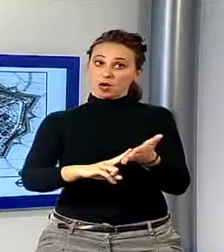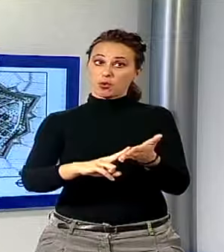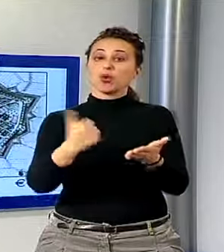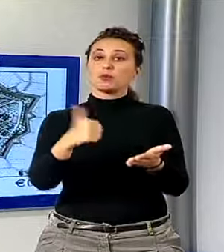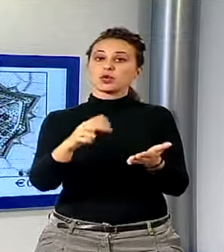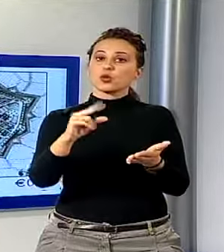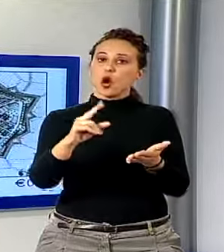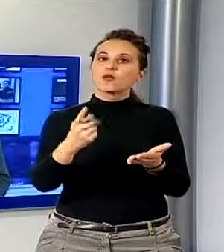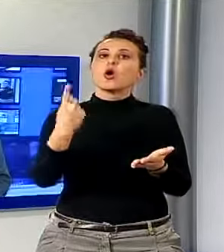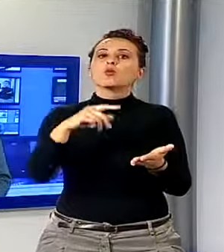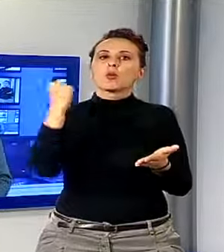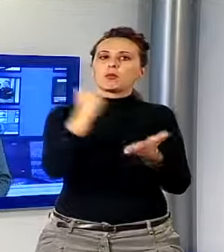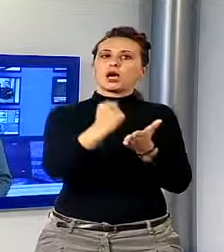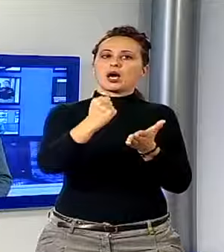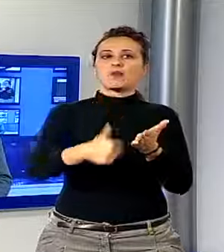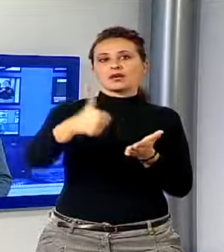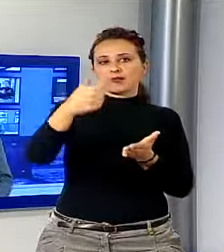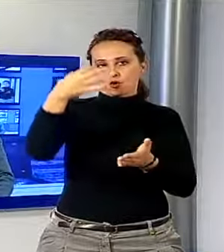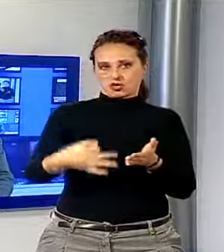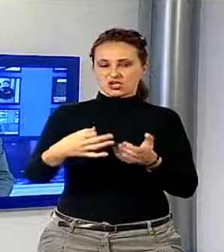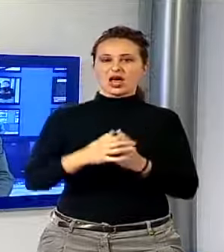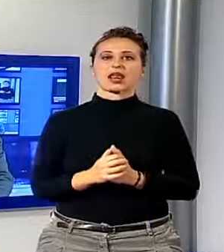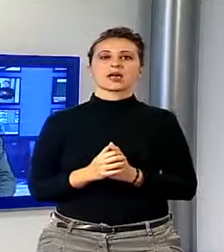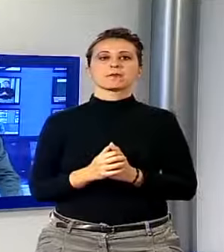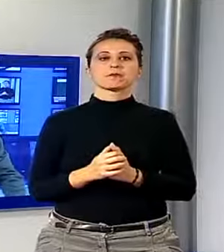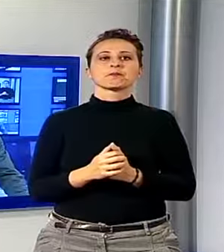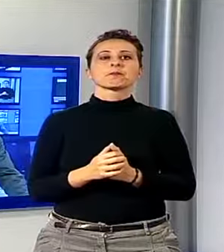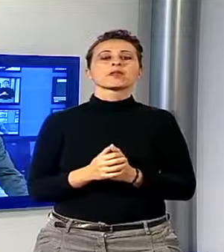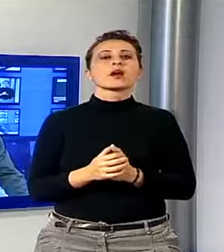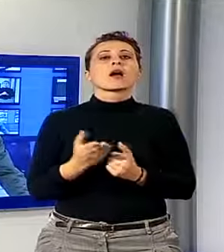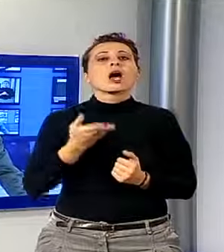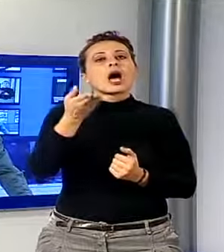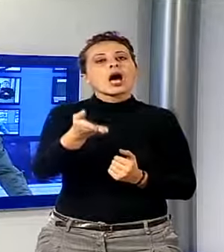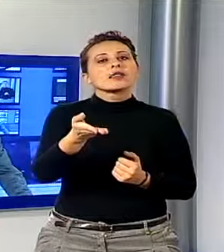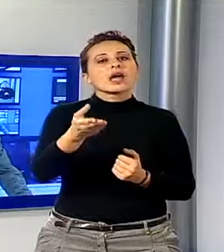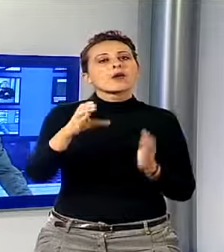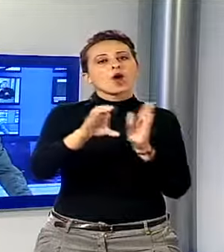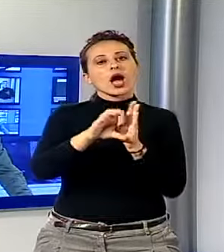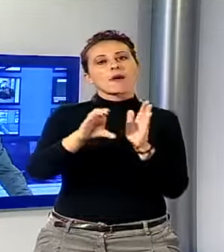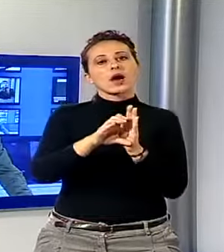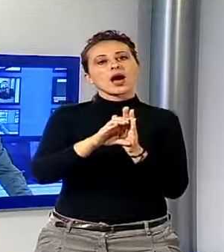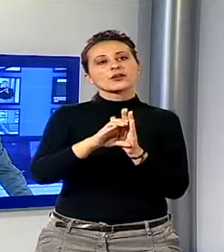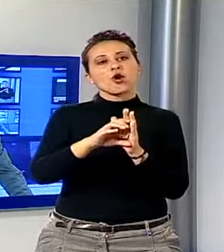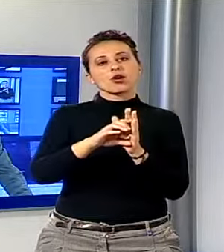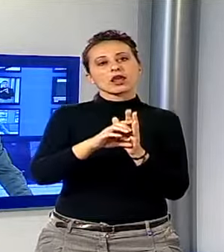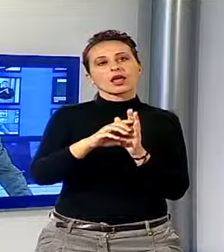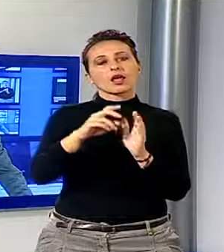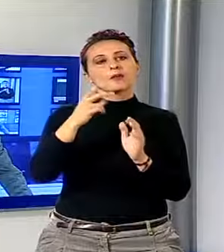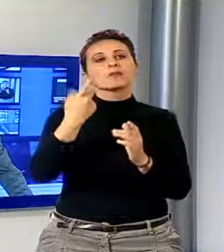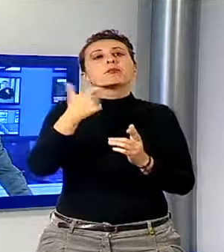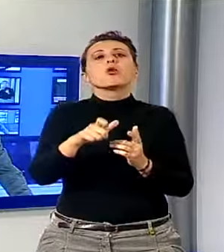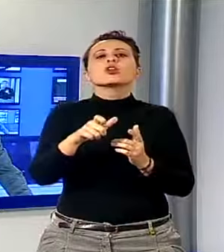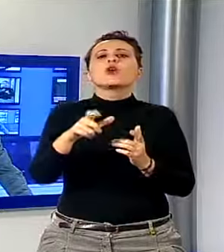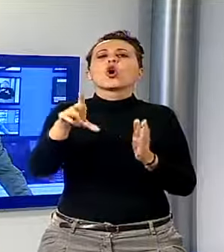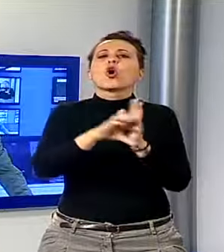annullo ufficiale. Andiamo a Capandoli perché il Comune ha attivato un sistema